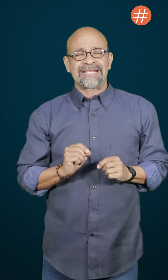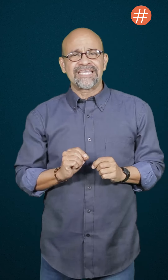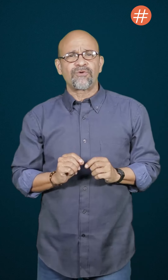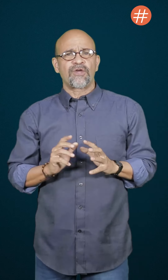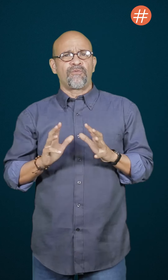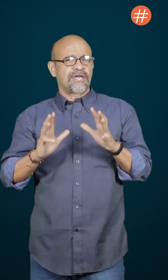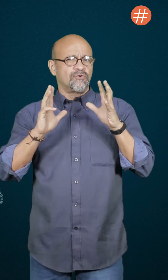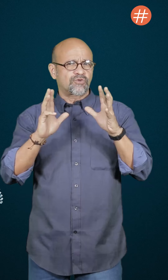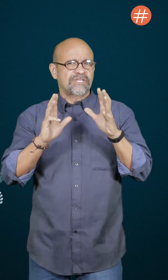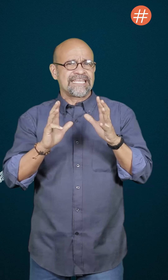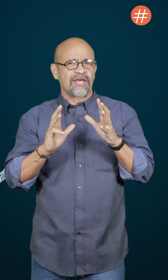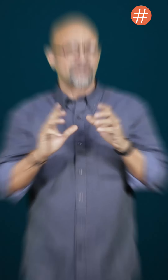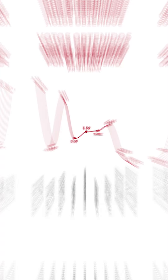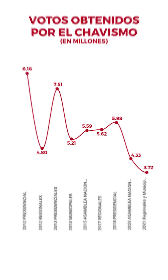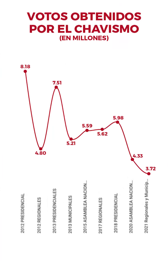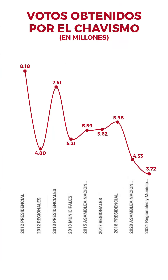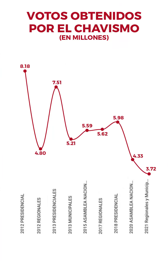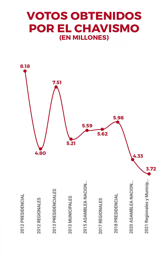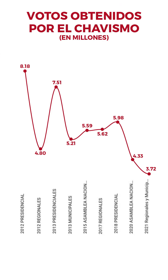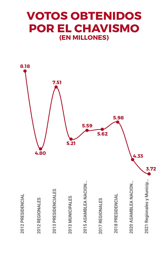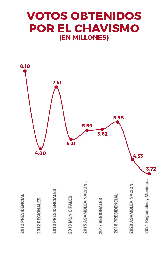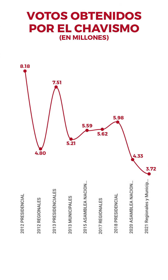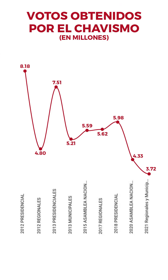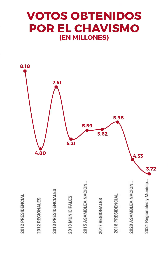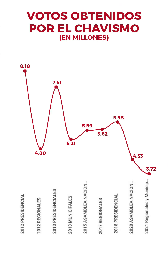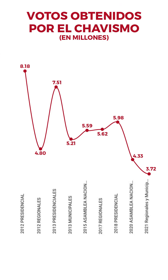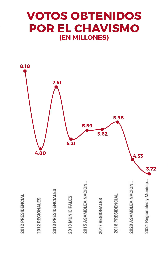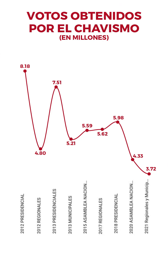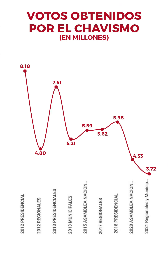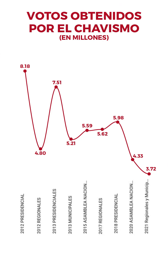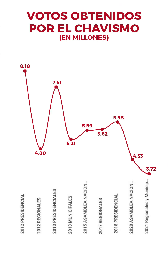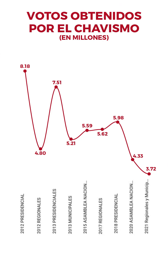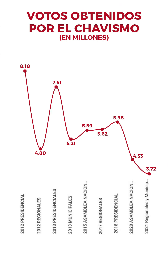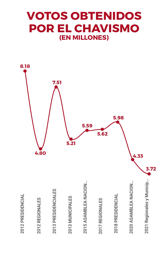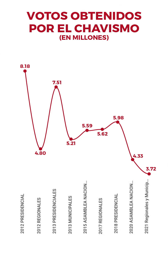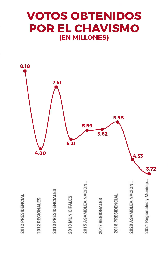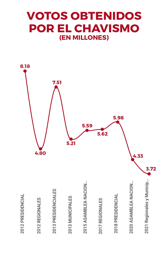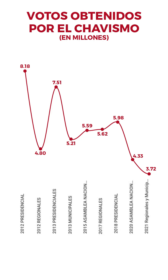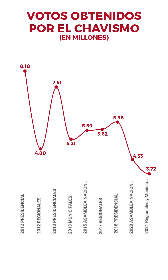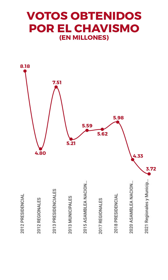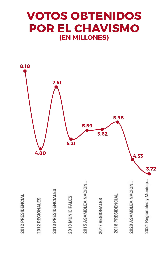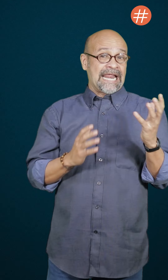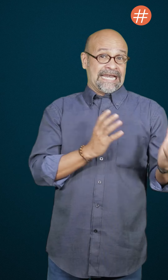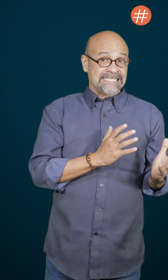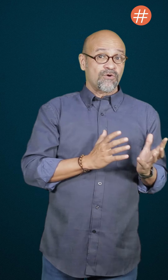partido de gobierno y sus aliados viene cayendo por lo menos desde 2013. Los resultados favorables a la alianza